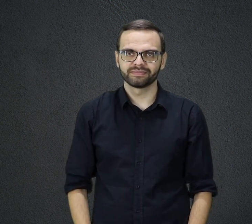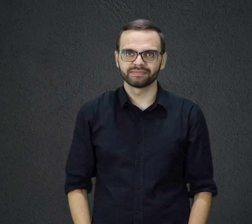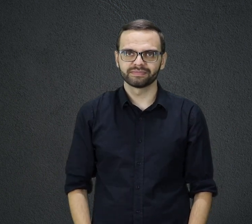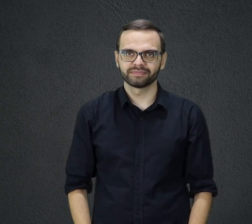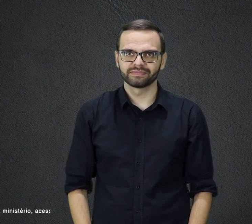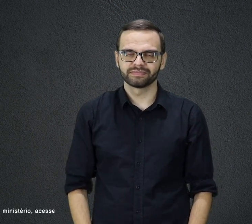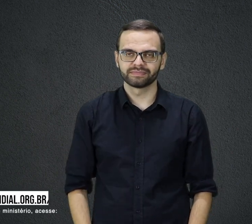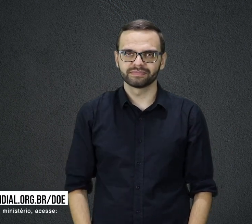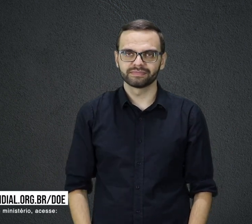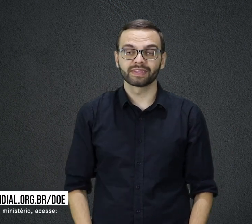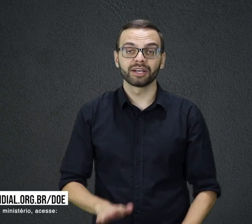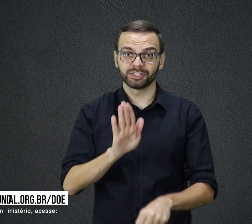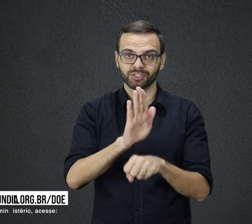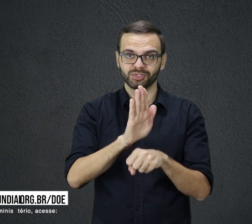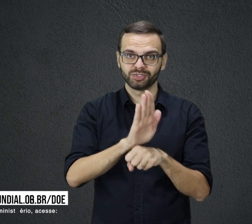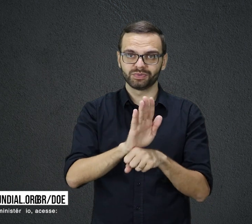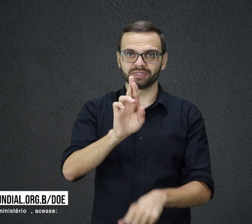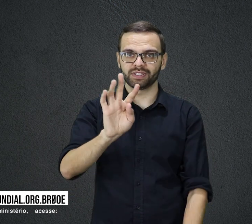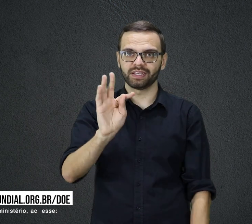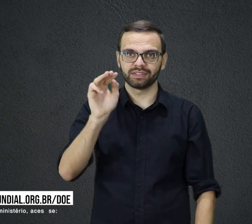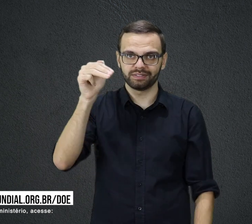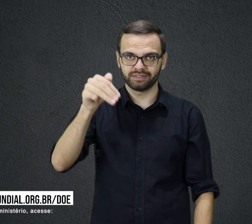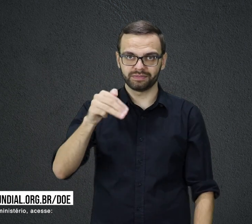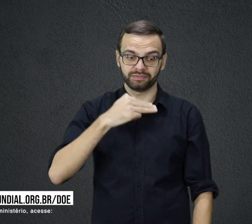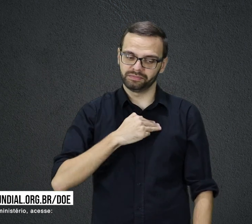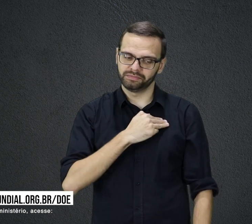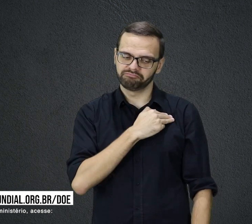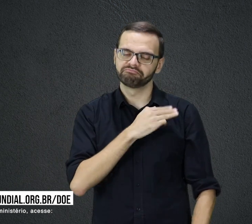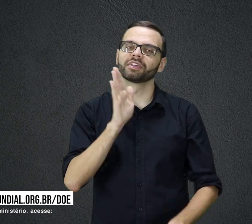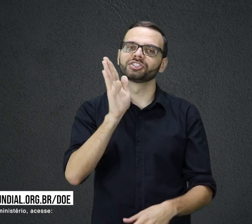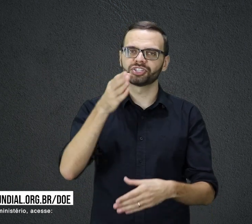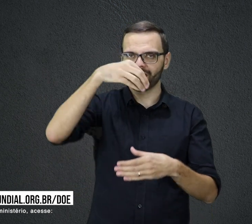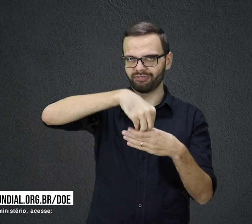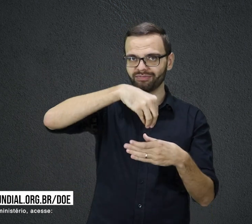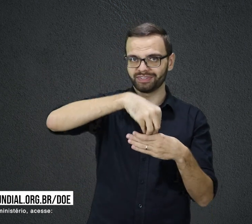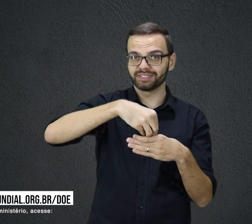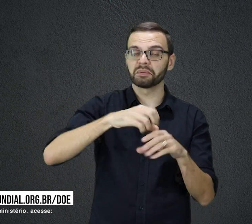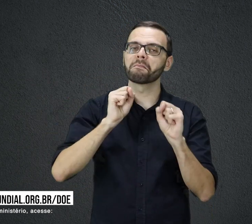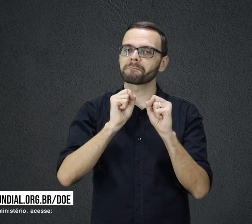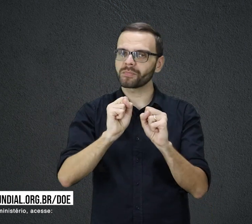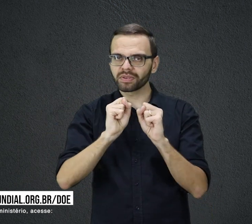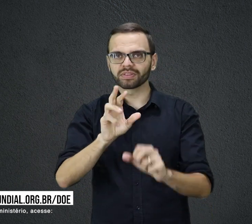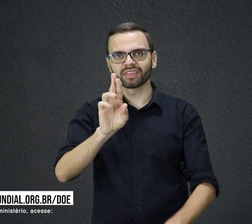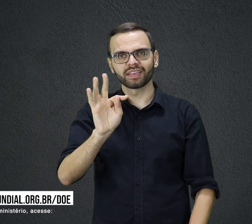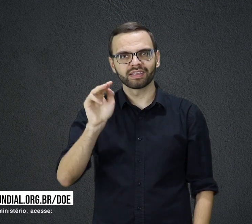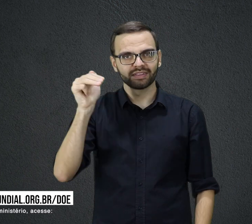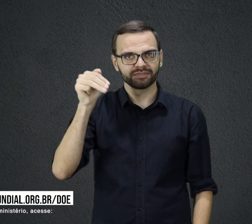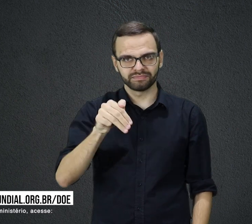Ajude a RTM a manter esse ministério. Faça já sua doação. Acesse transmundial.org.br